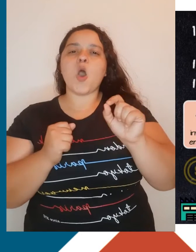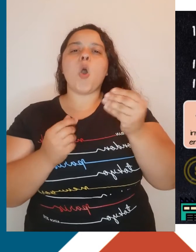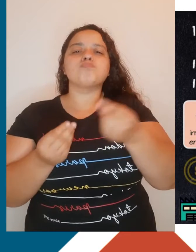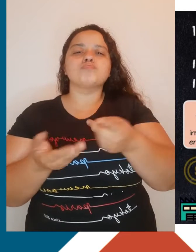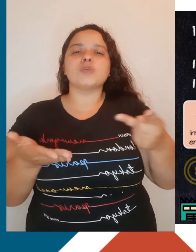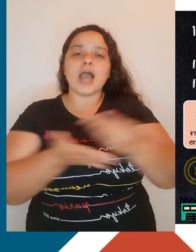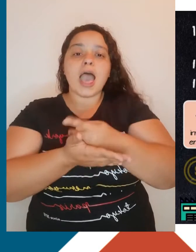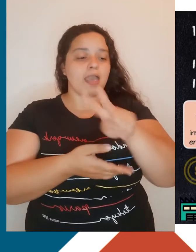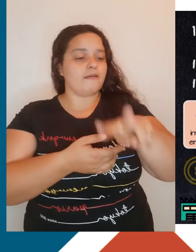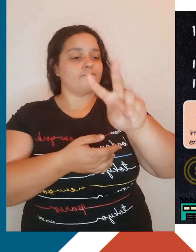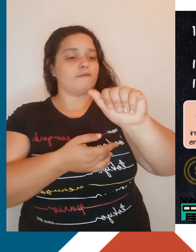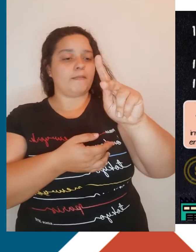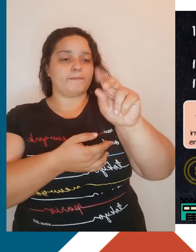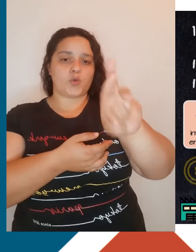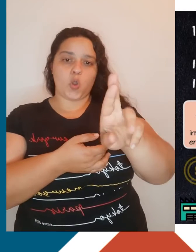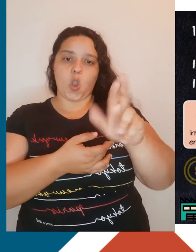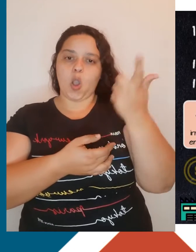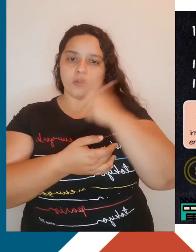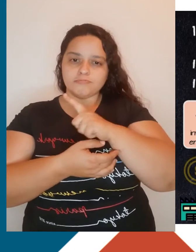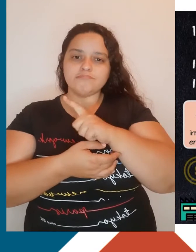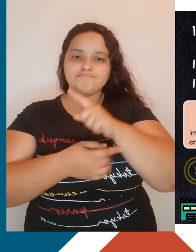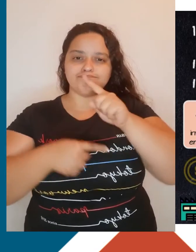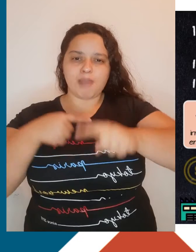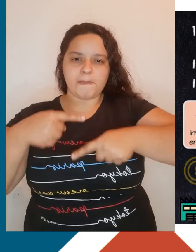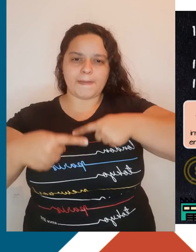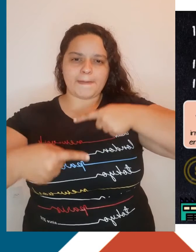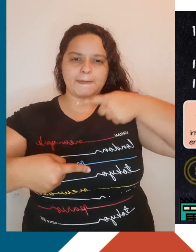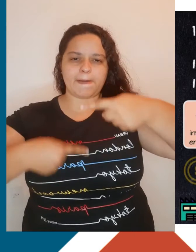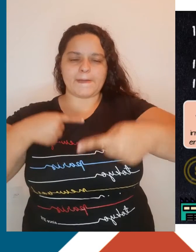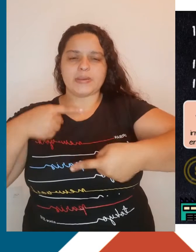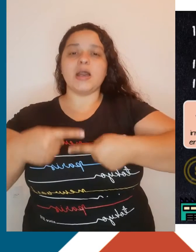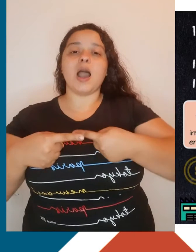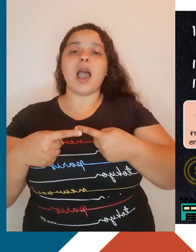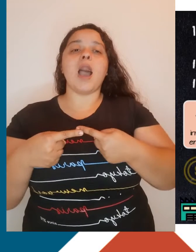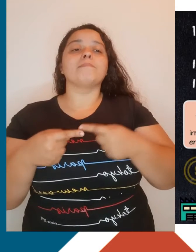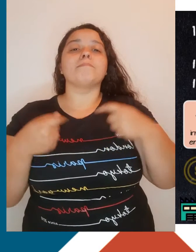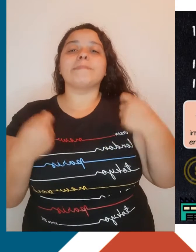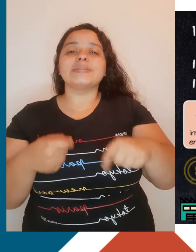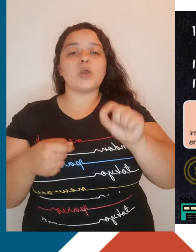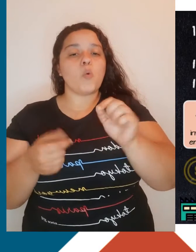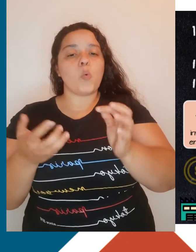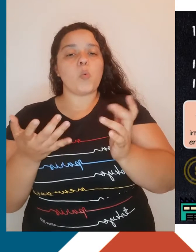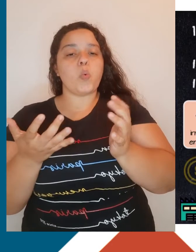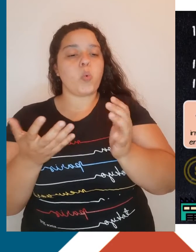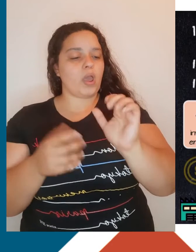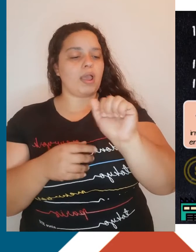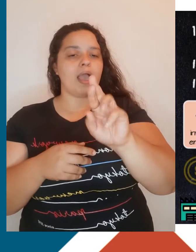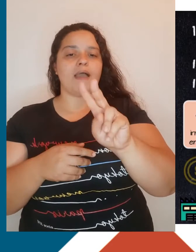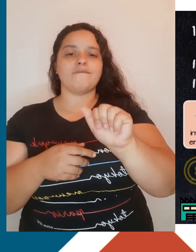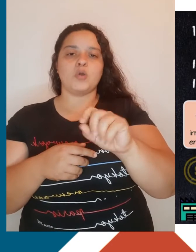E para gerar o vapor, era necessária a queima de carvão. E a Inglaterra